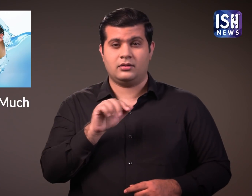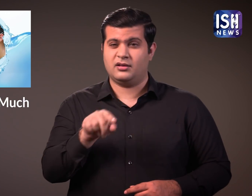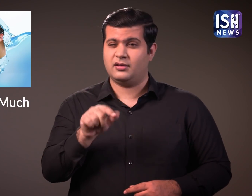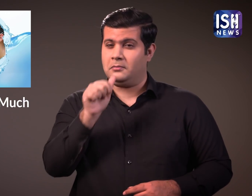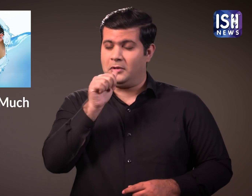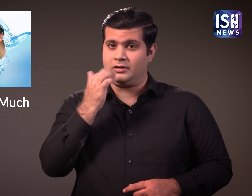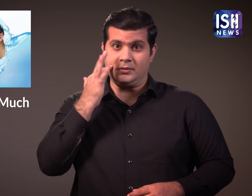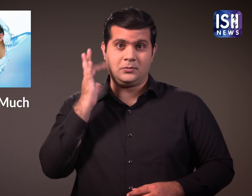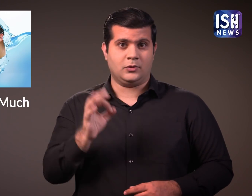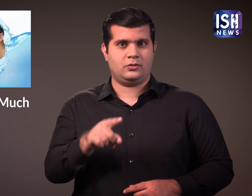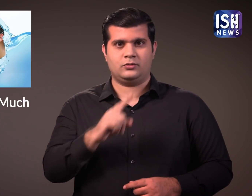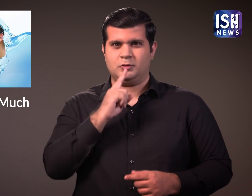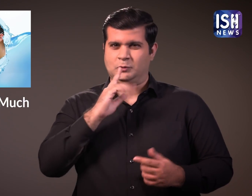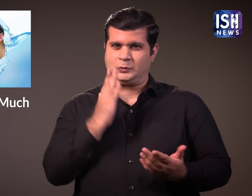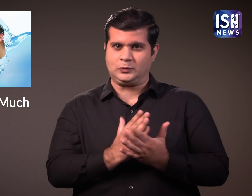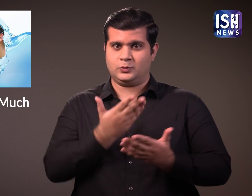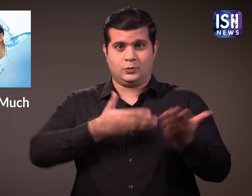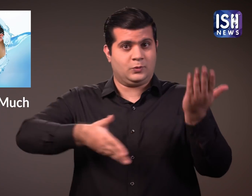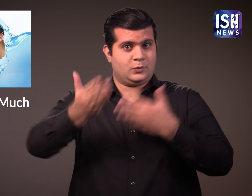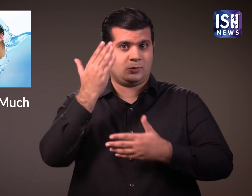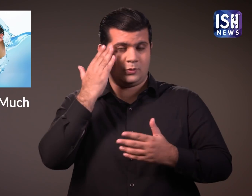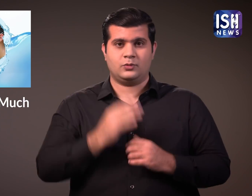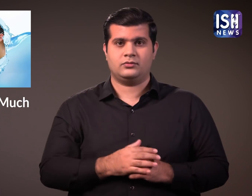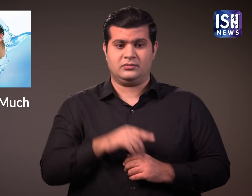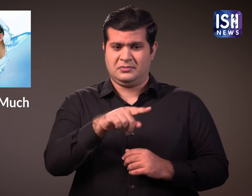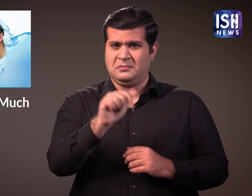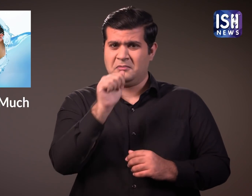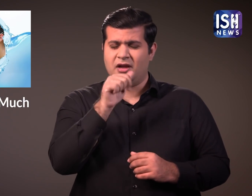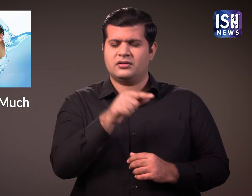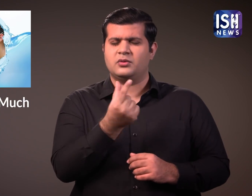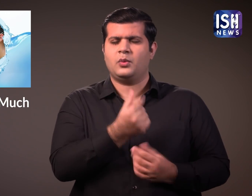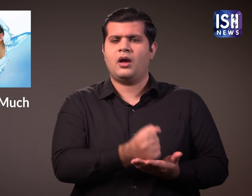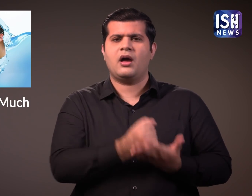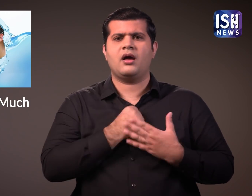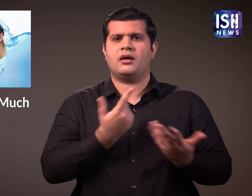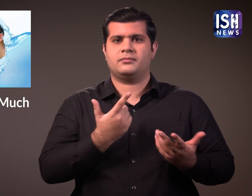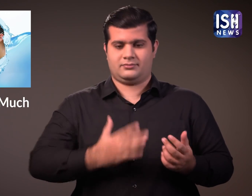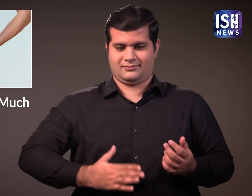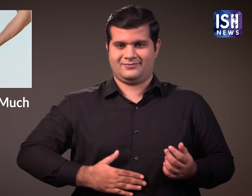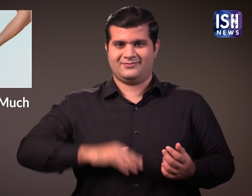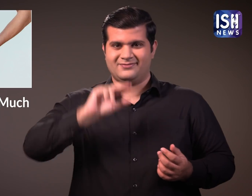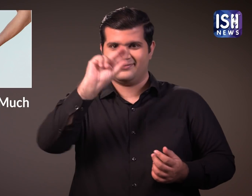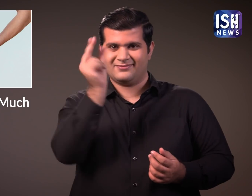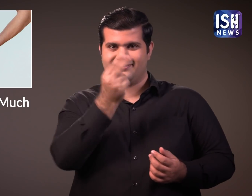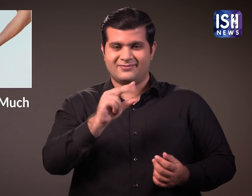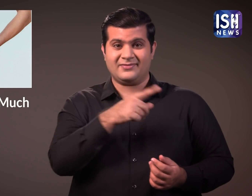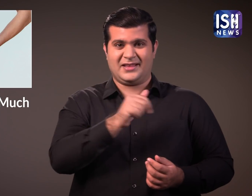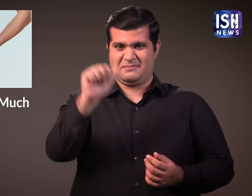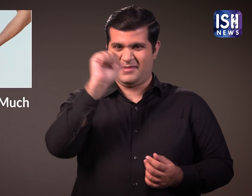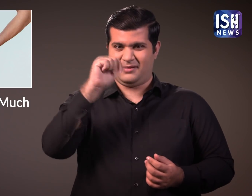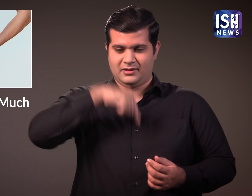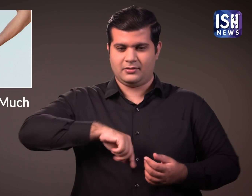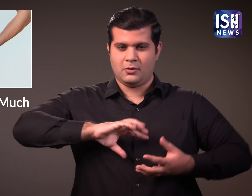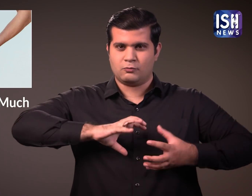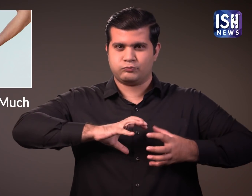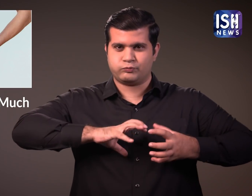पानी बहुत जरूरी है यह सच है और यह तो सभी जानते है पानी पाचन में मदद करता है, अपशिष्ट से छुटकारा दिलाता है,